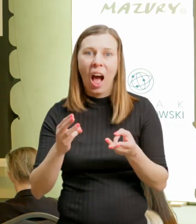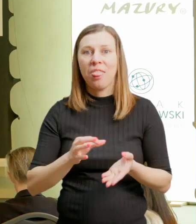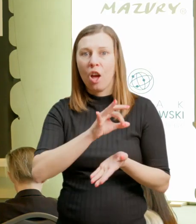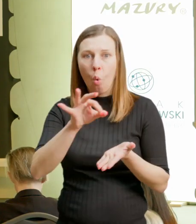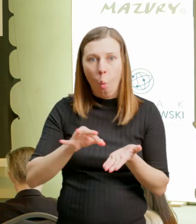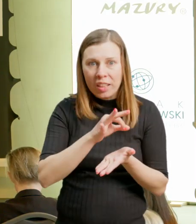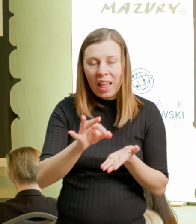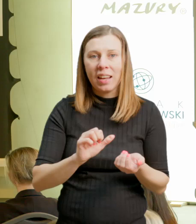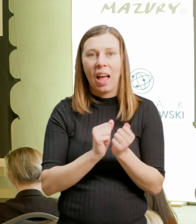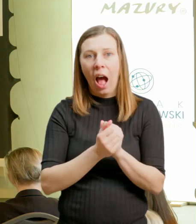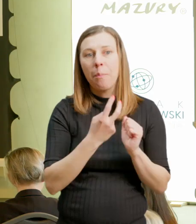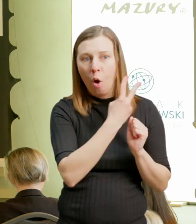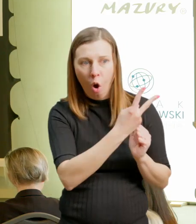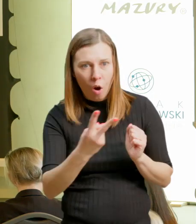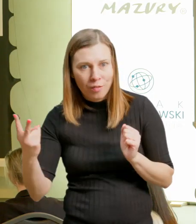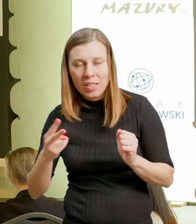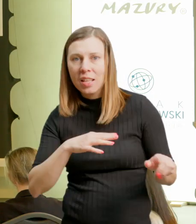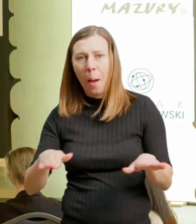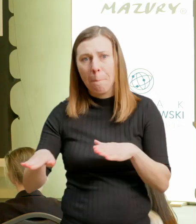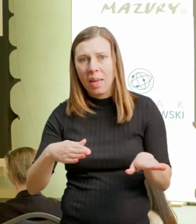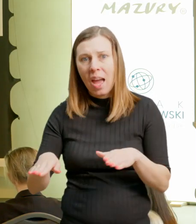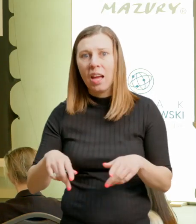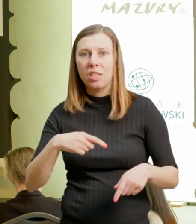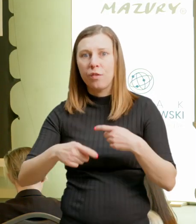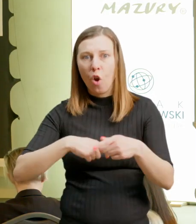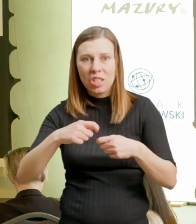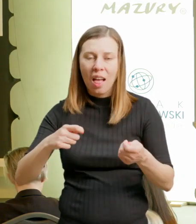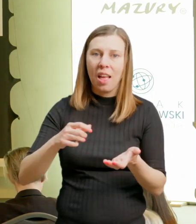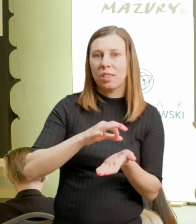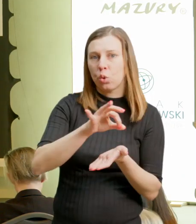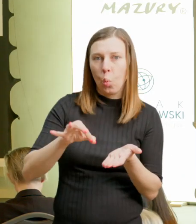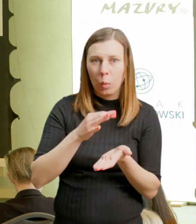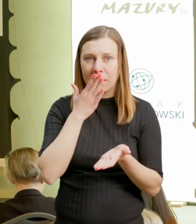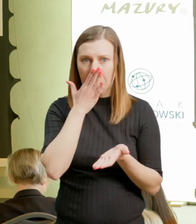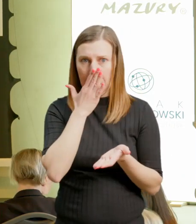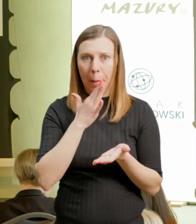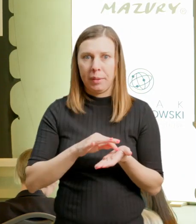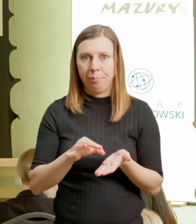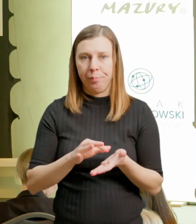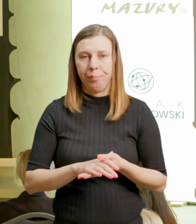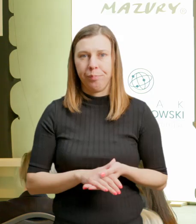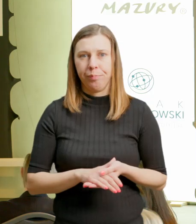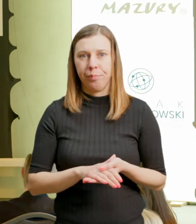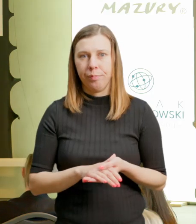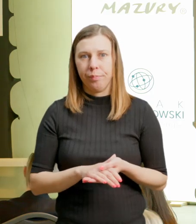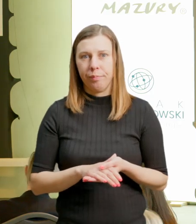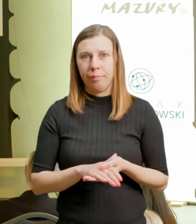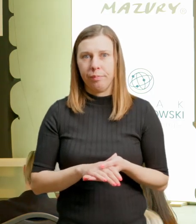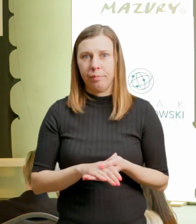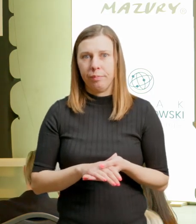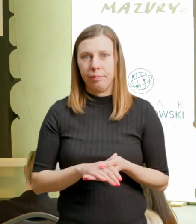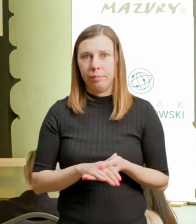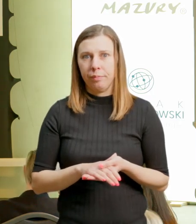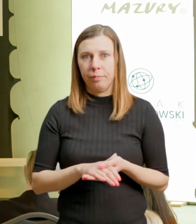emocji związanych z smakami, z odniesieniem do dzieciństwa. Wiele takich